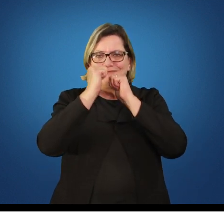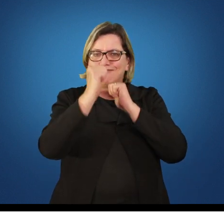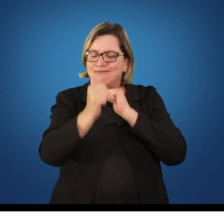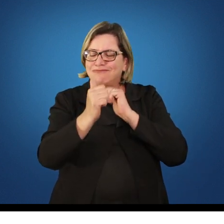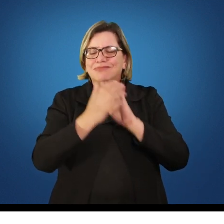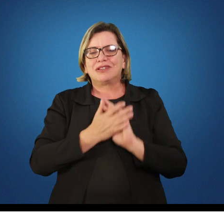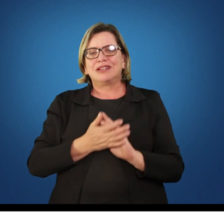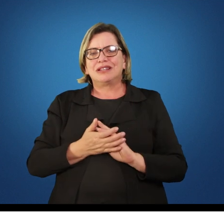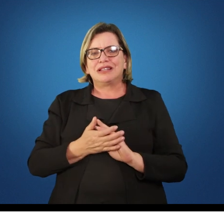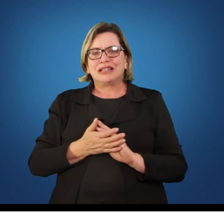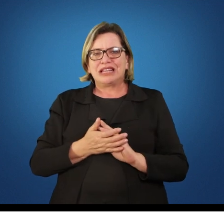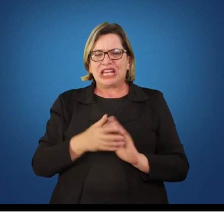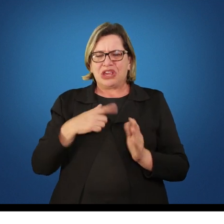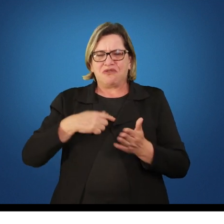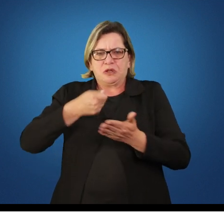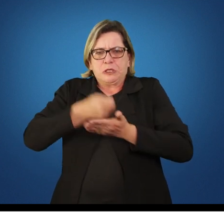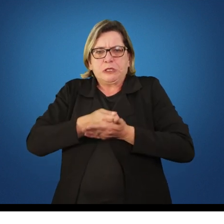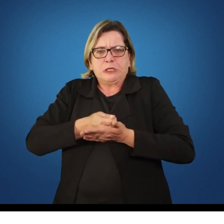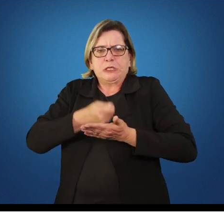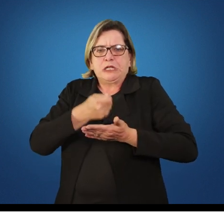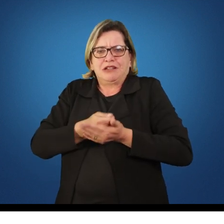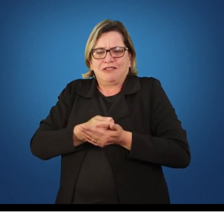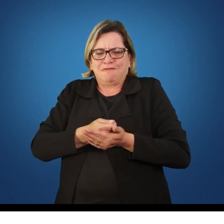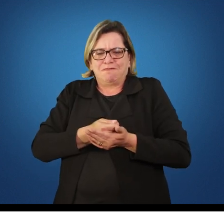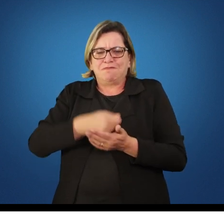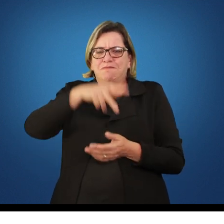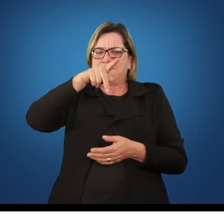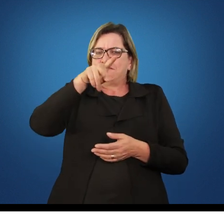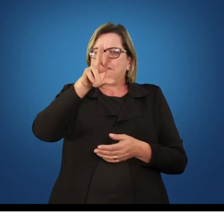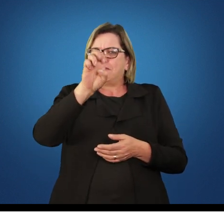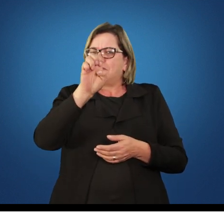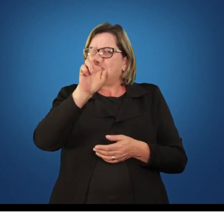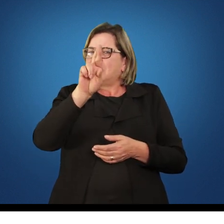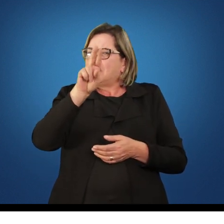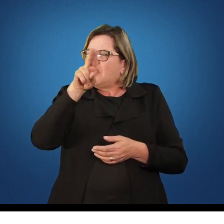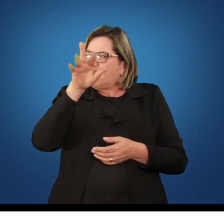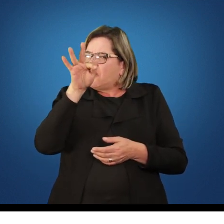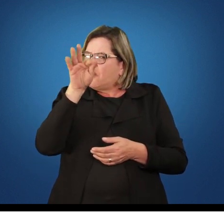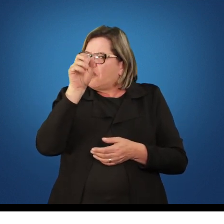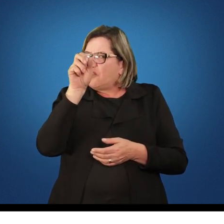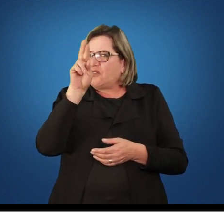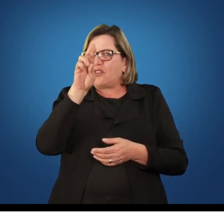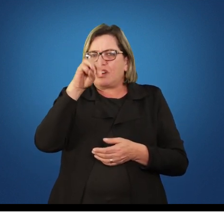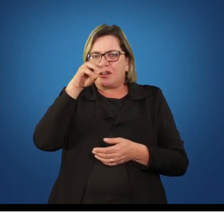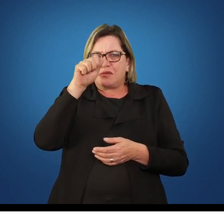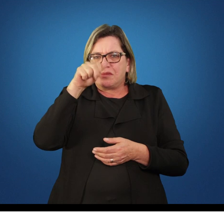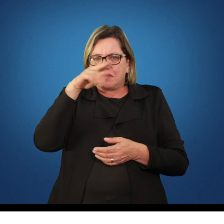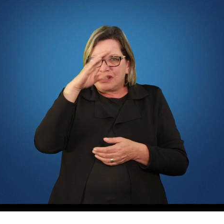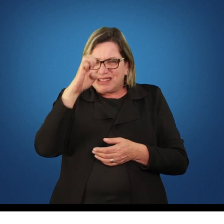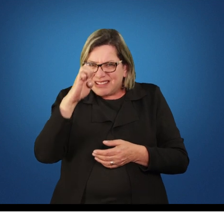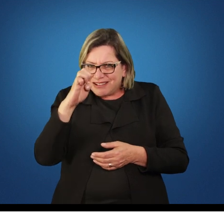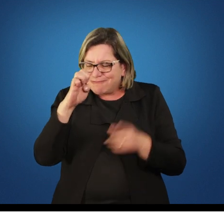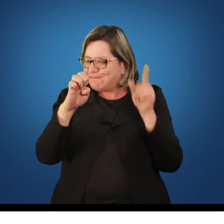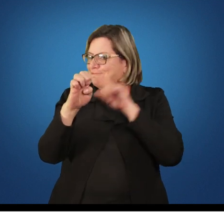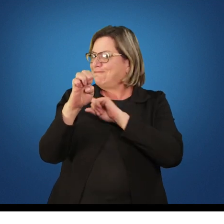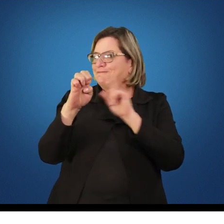Será que eu vou cobrar esse aluno performance? Jamais. Nós não estamos falando da formação de atleta. Professor,